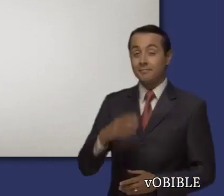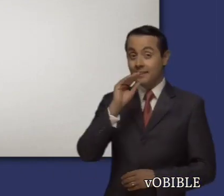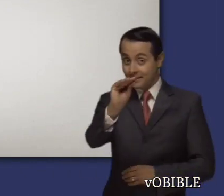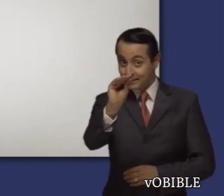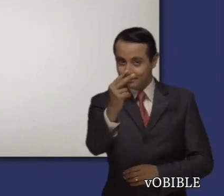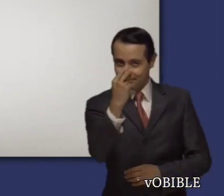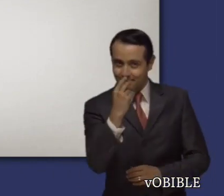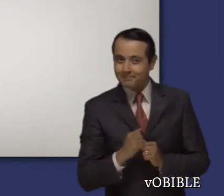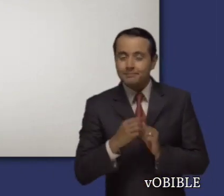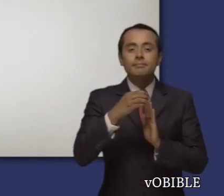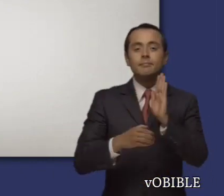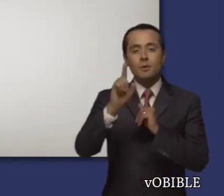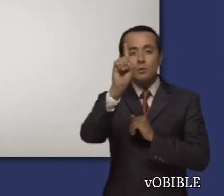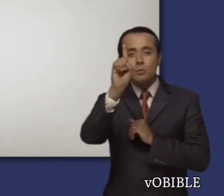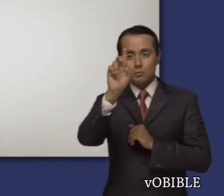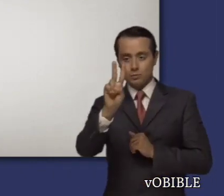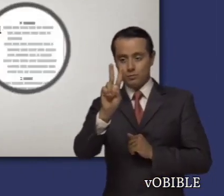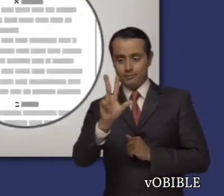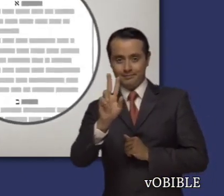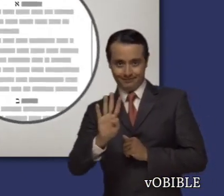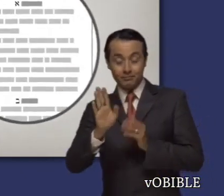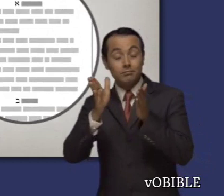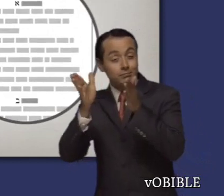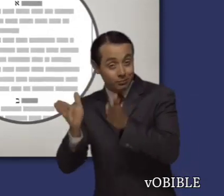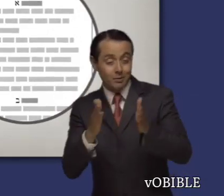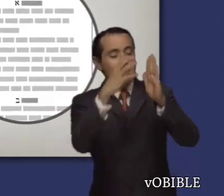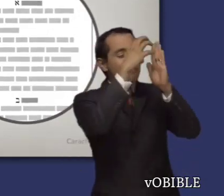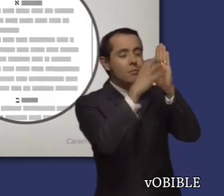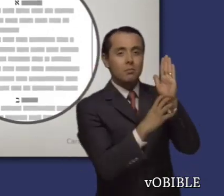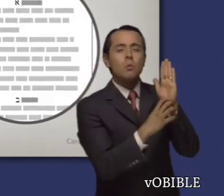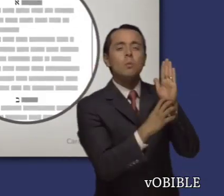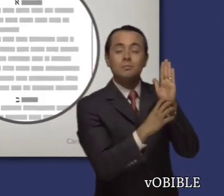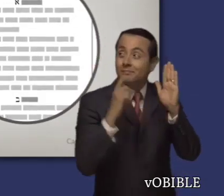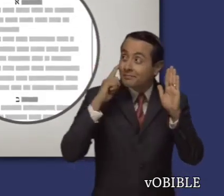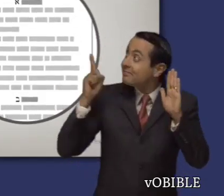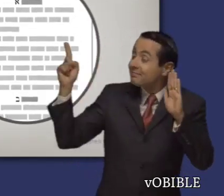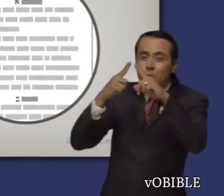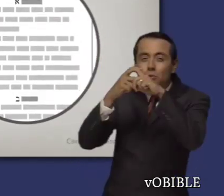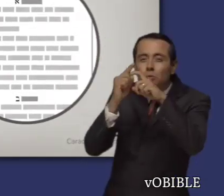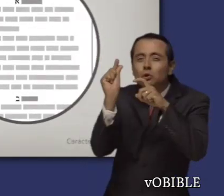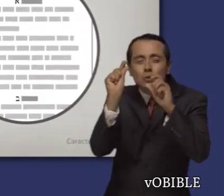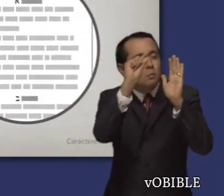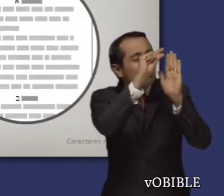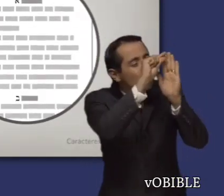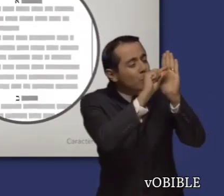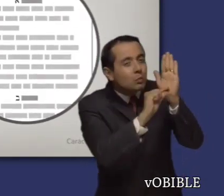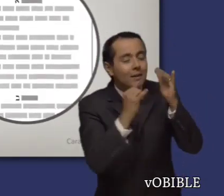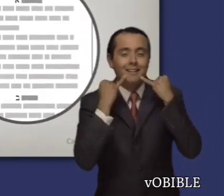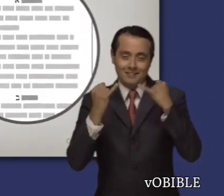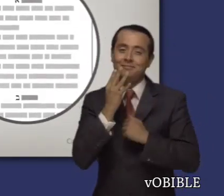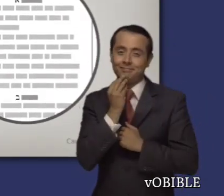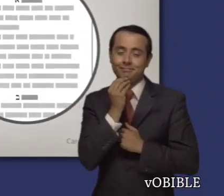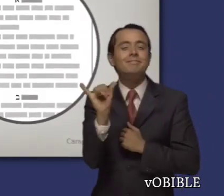Los primeros cuatro capítulos son poemas acrósticos. Es decir, cada verso o grupo de versos